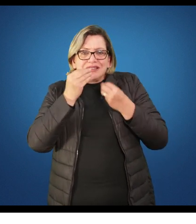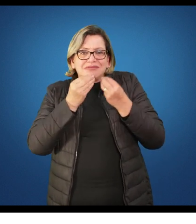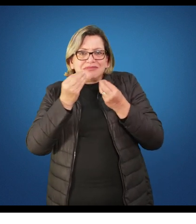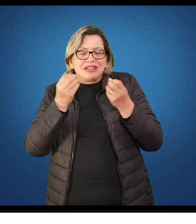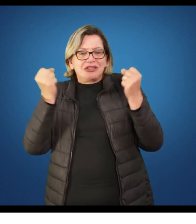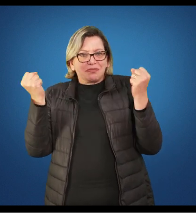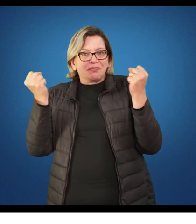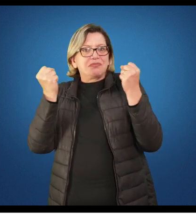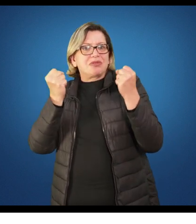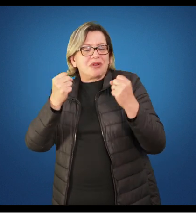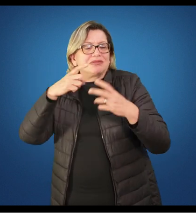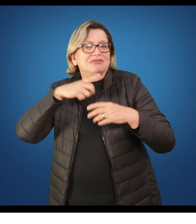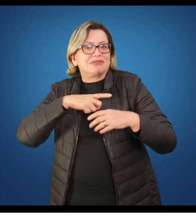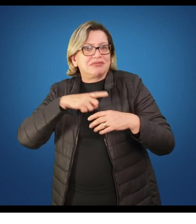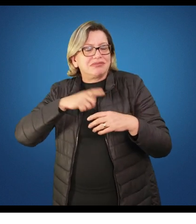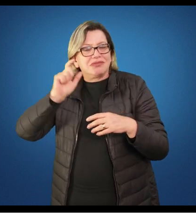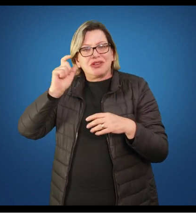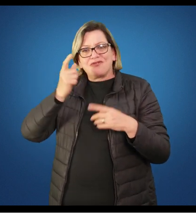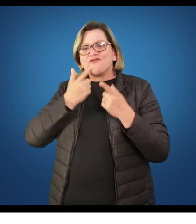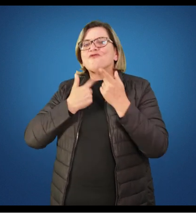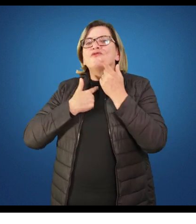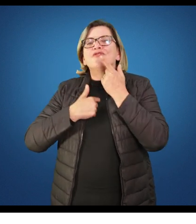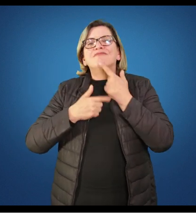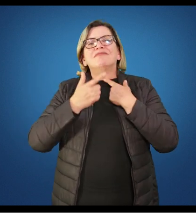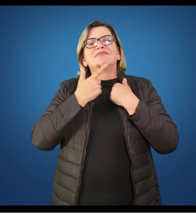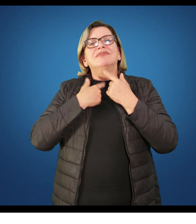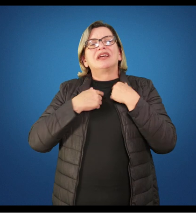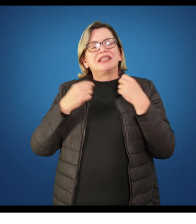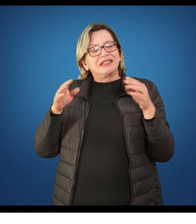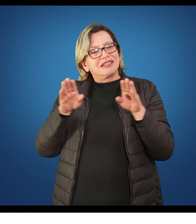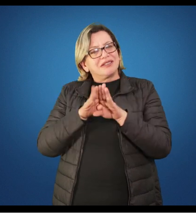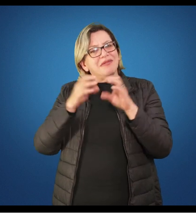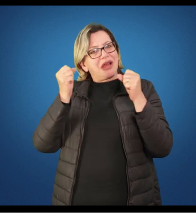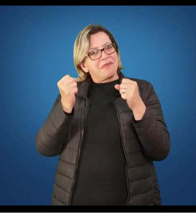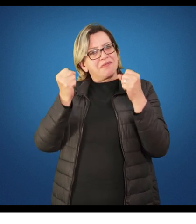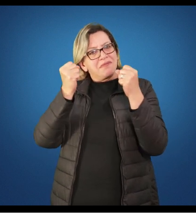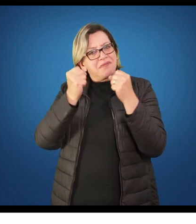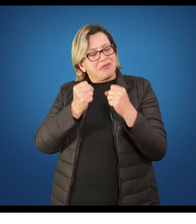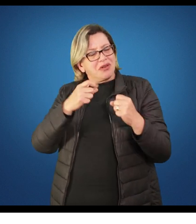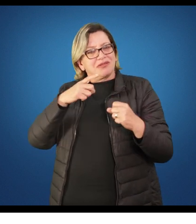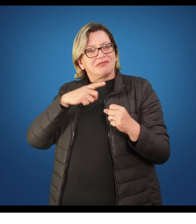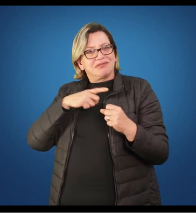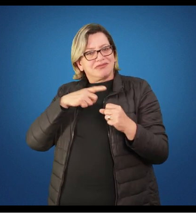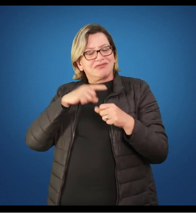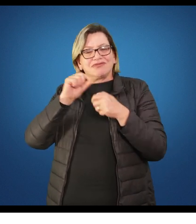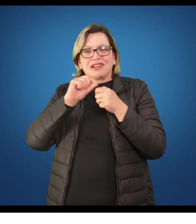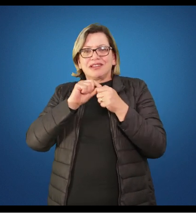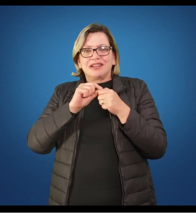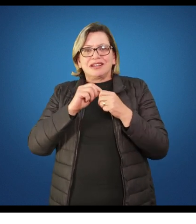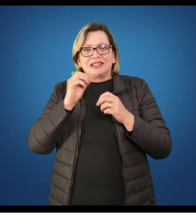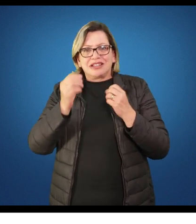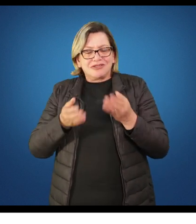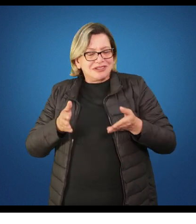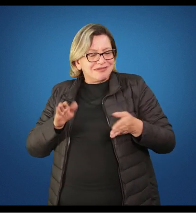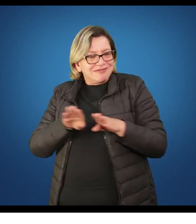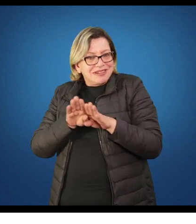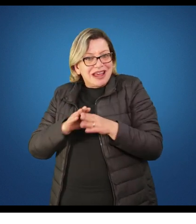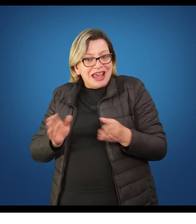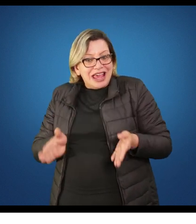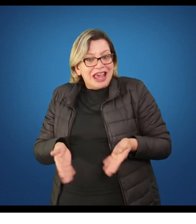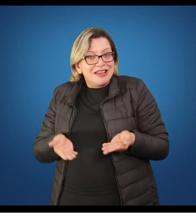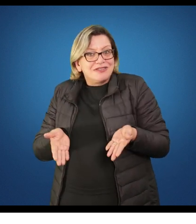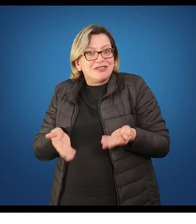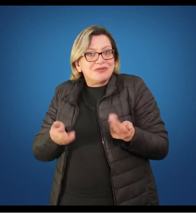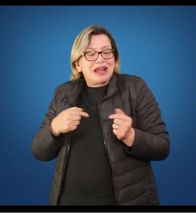eles sintam interesse ou eles compreendam que eles também possam ter acesso a essas práticas, eles sejam estimulados a